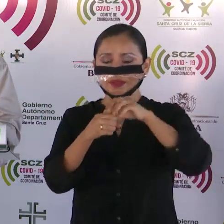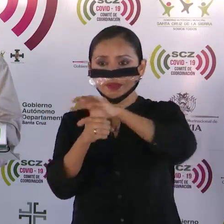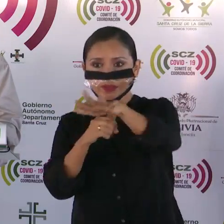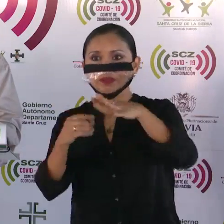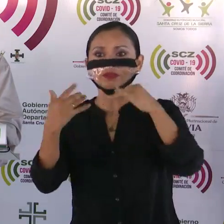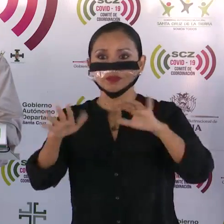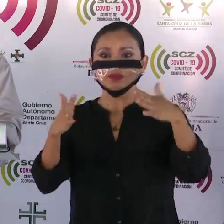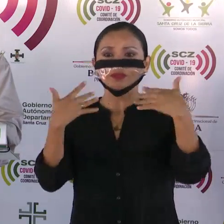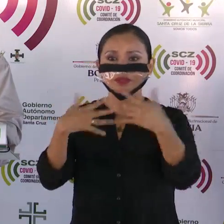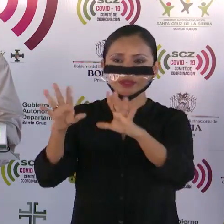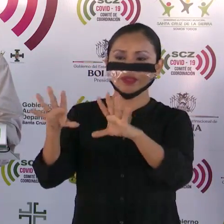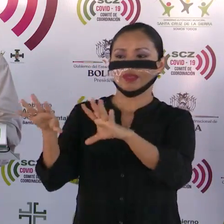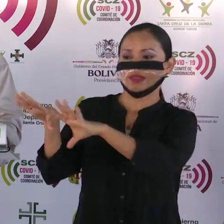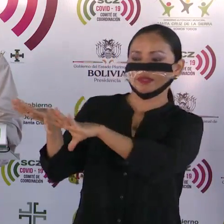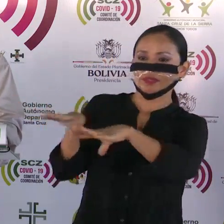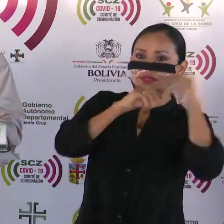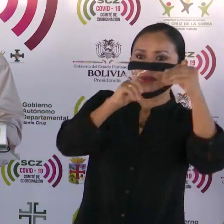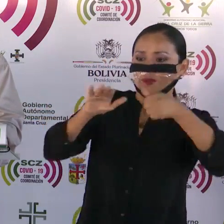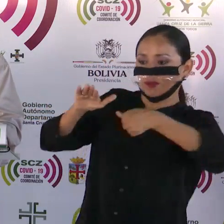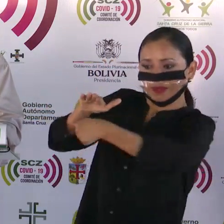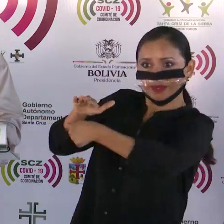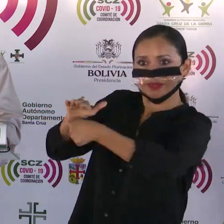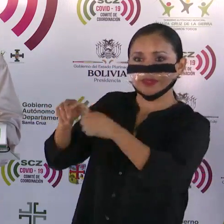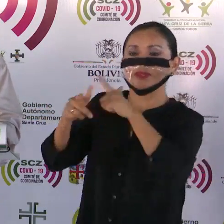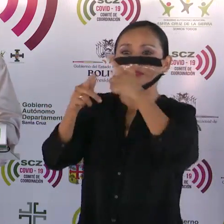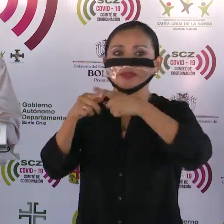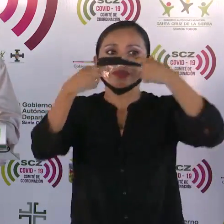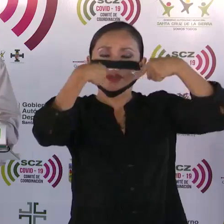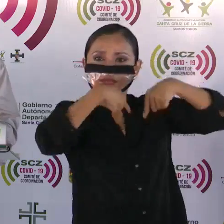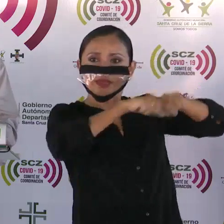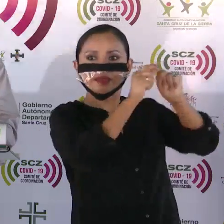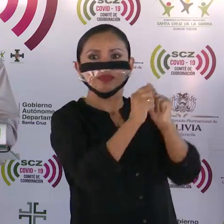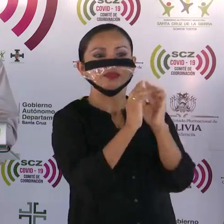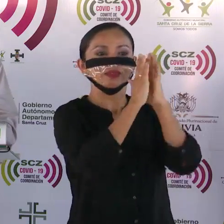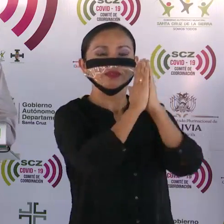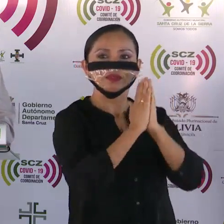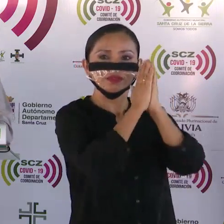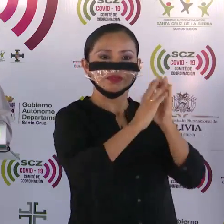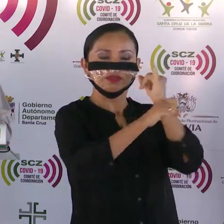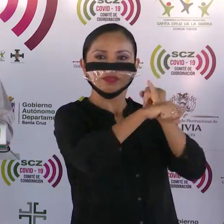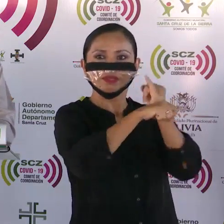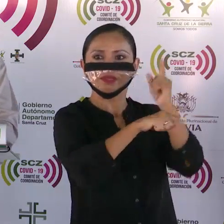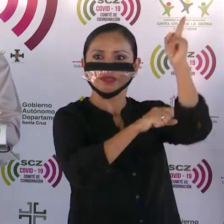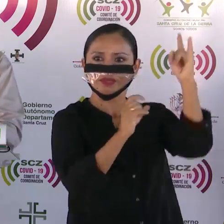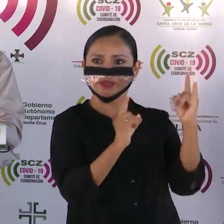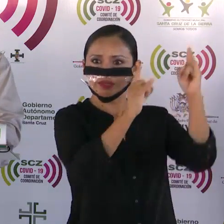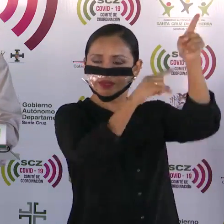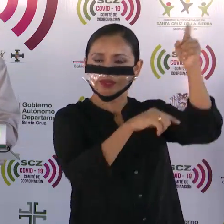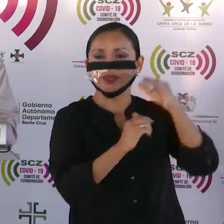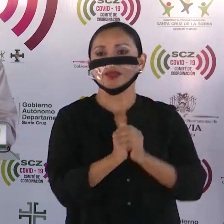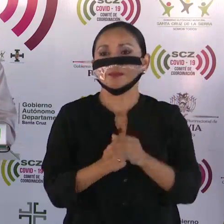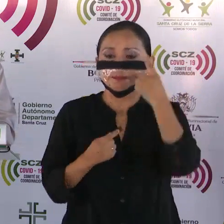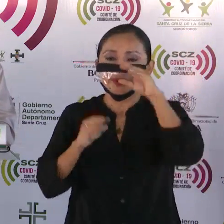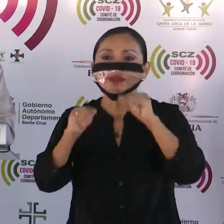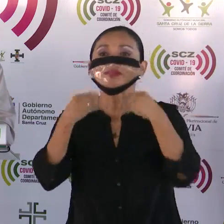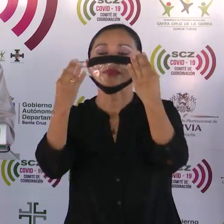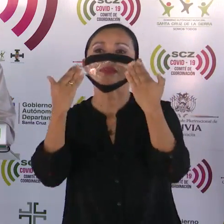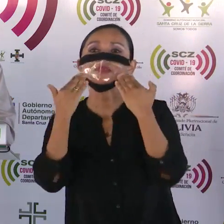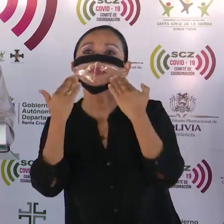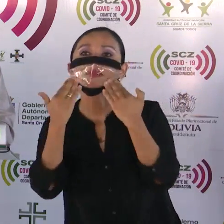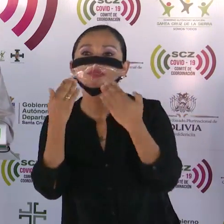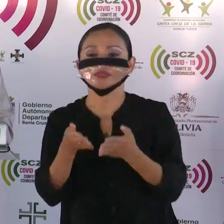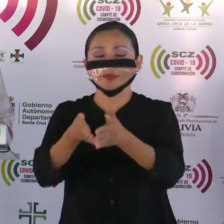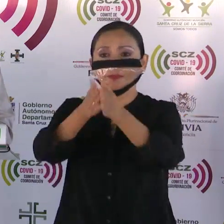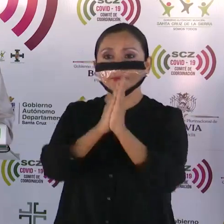he abandonado la cuarentena y he asistido a la misa de la Catedral para dar gracias y para pedir